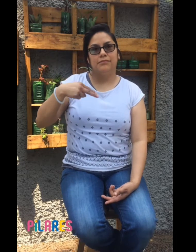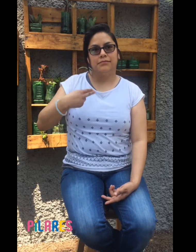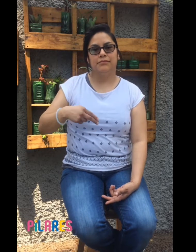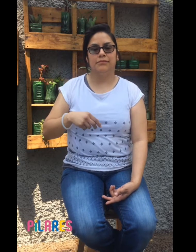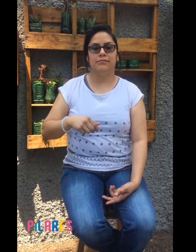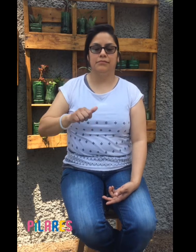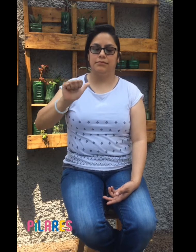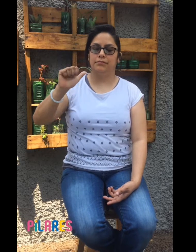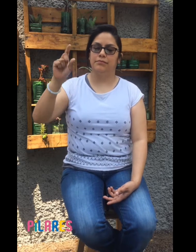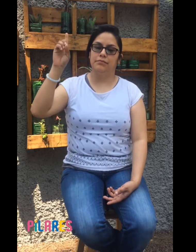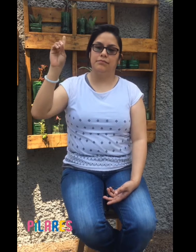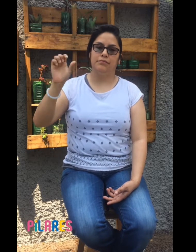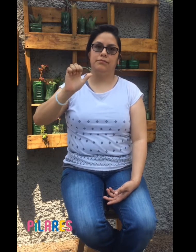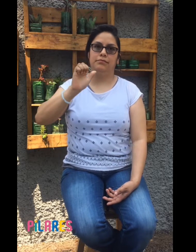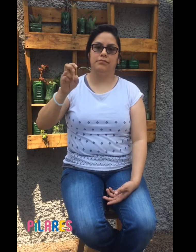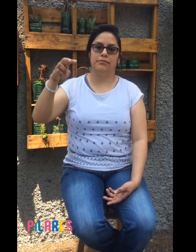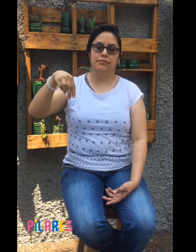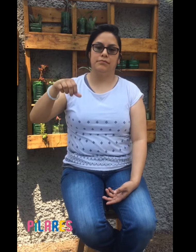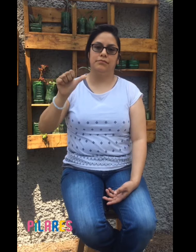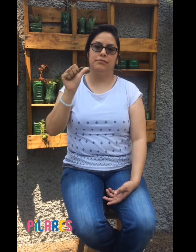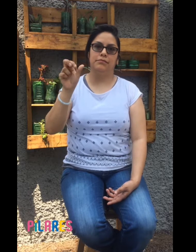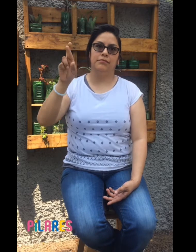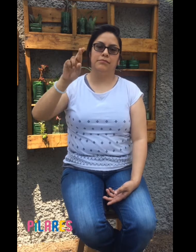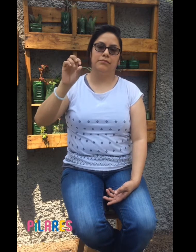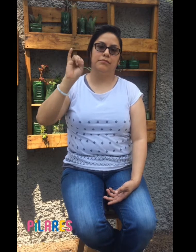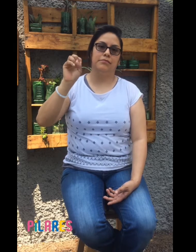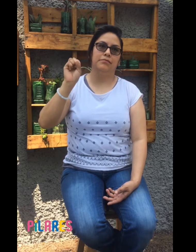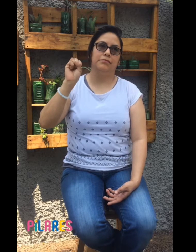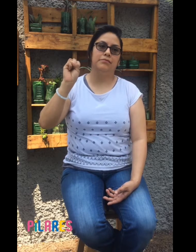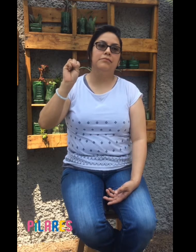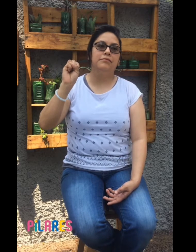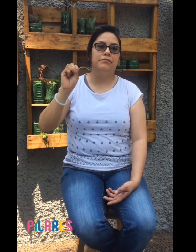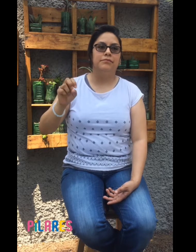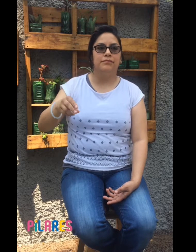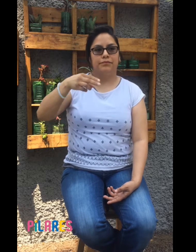Mi nombre es Damaris, soy alumna